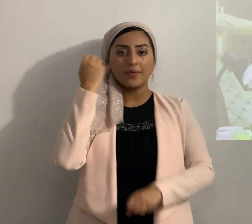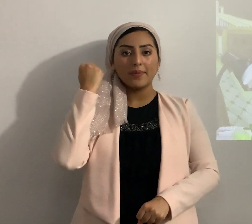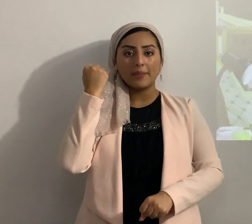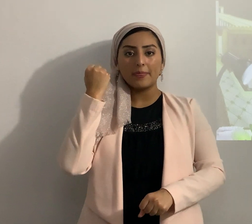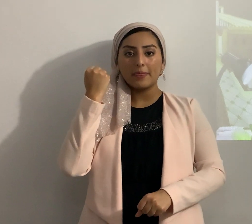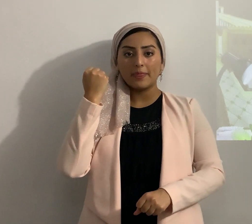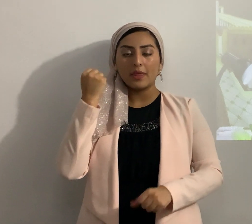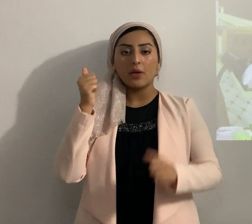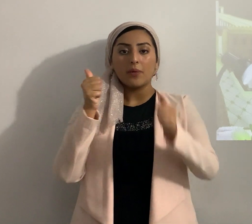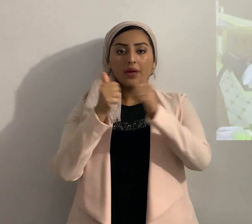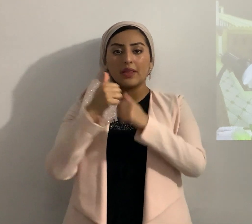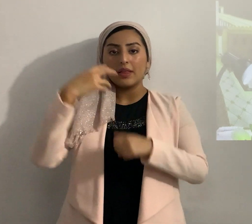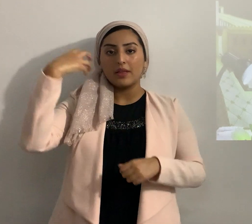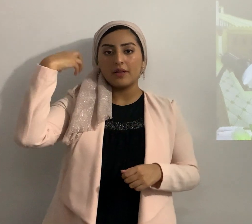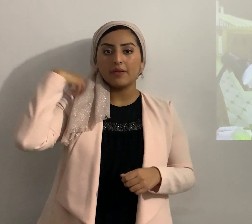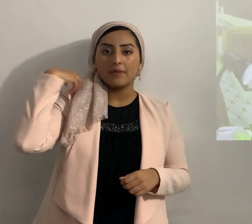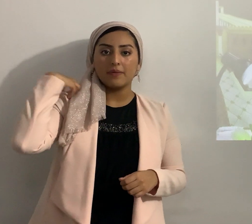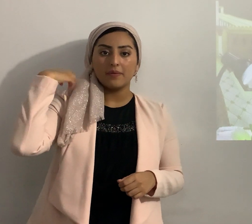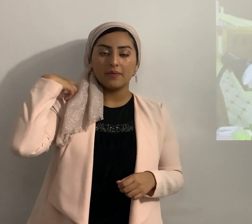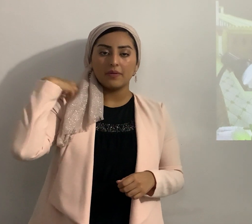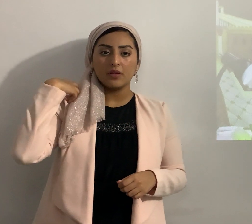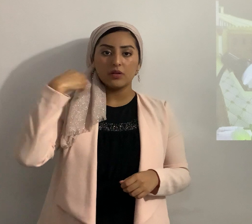con el líder a su mando Josué y Ejoshua